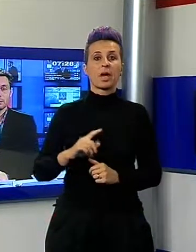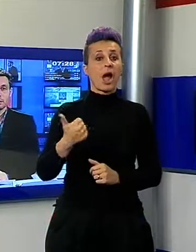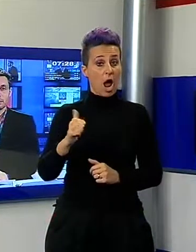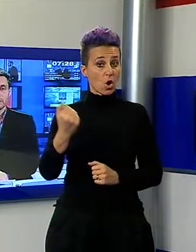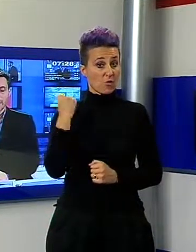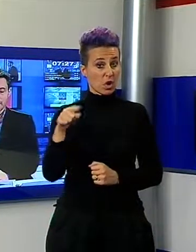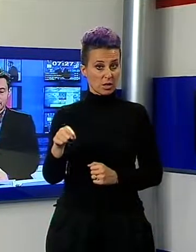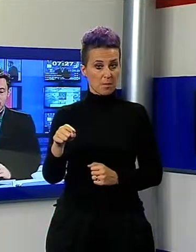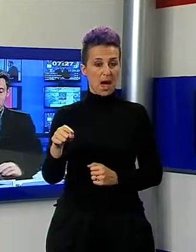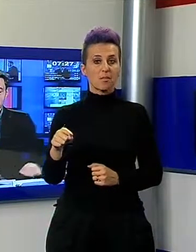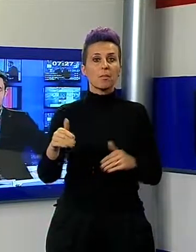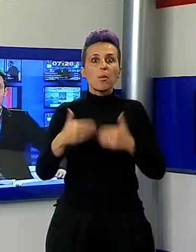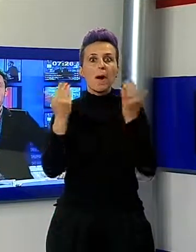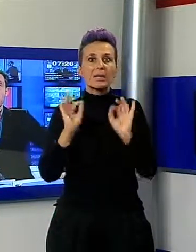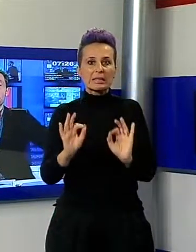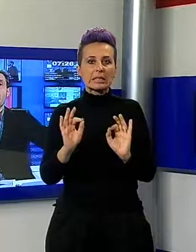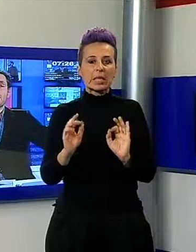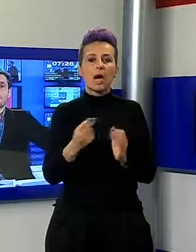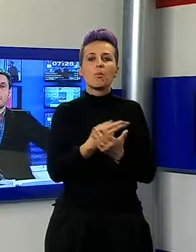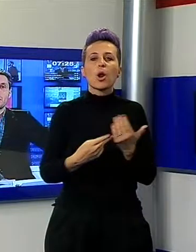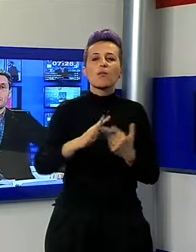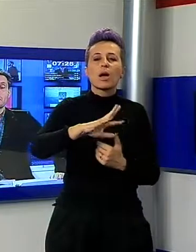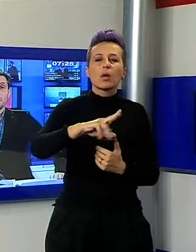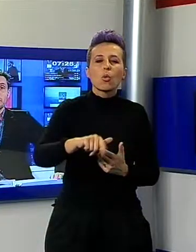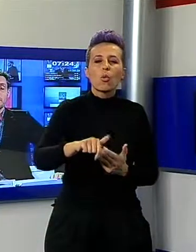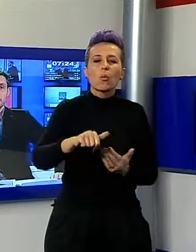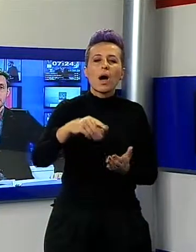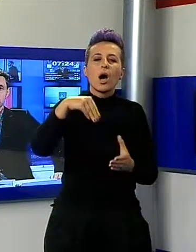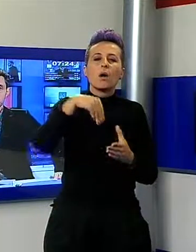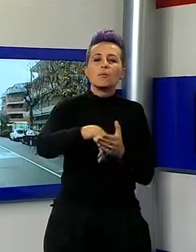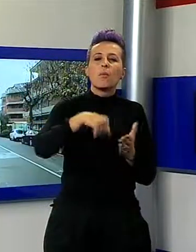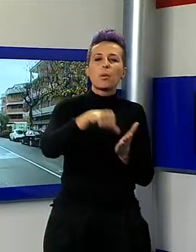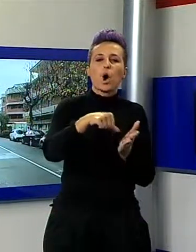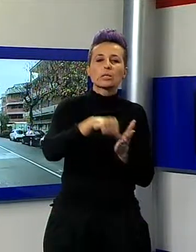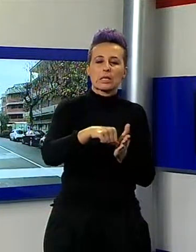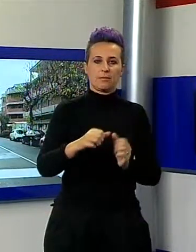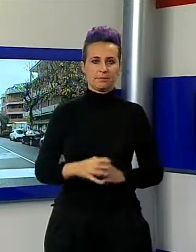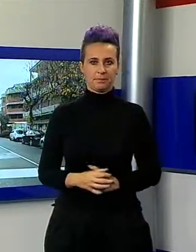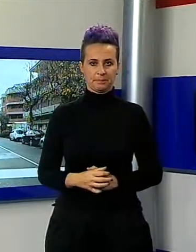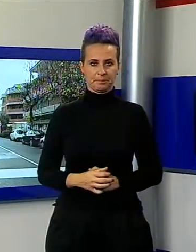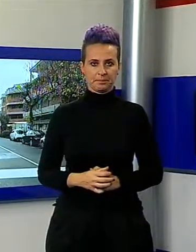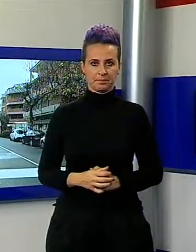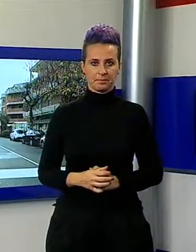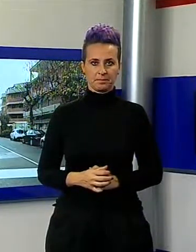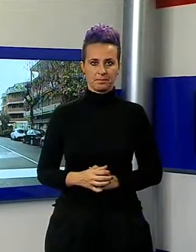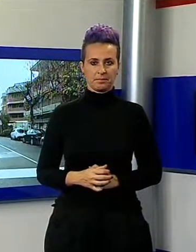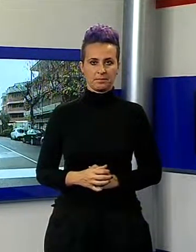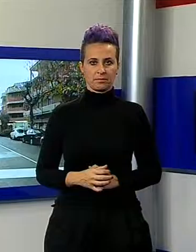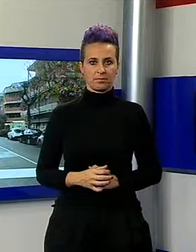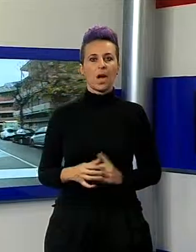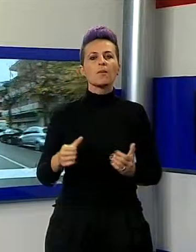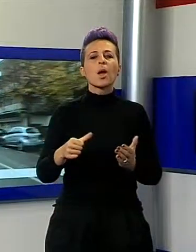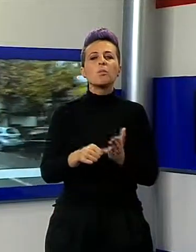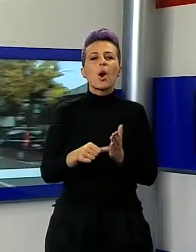all'ufficio postale di Vittoria Apuana, però il colpo è fallito. Hanno tentato di rapinare le poste di Vittoria